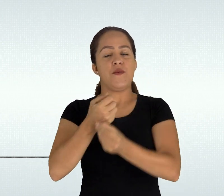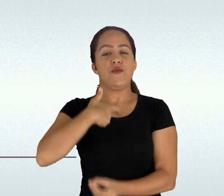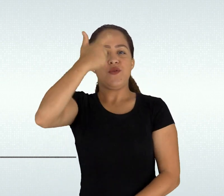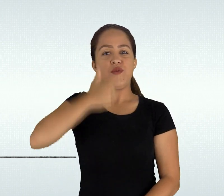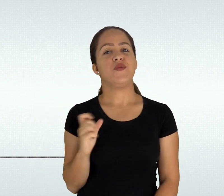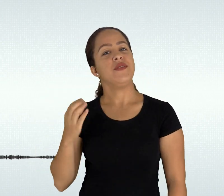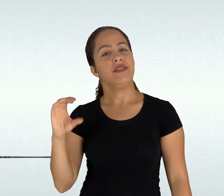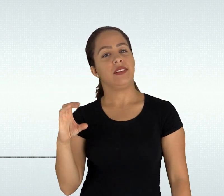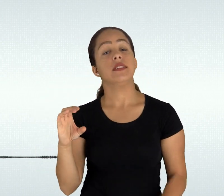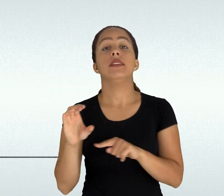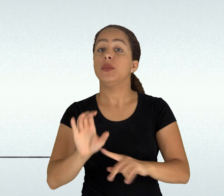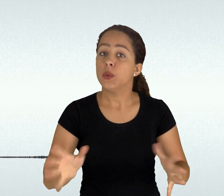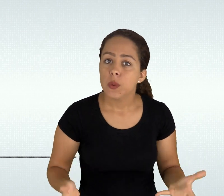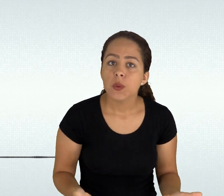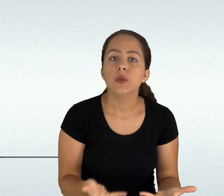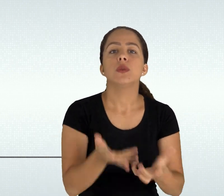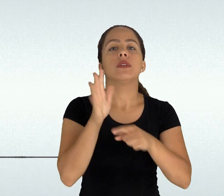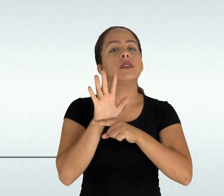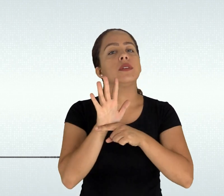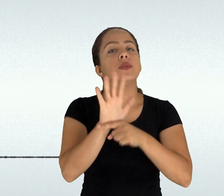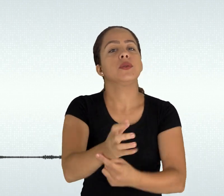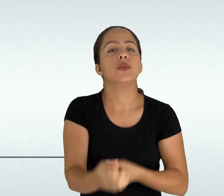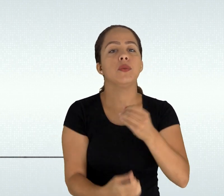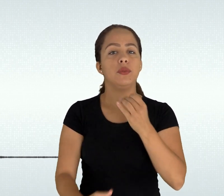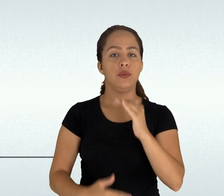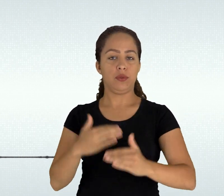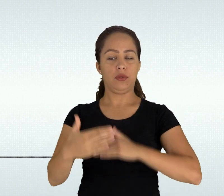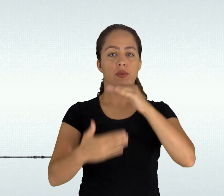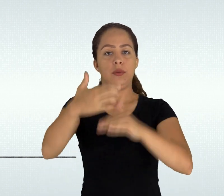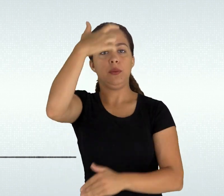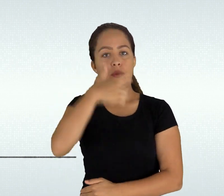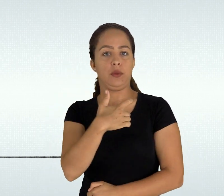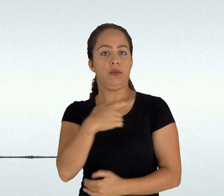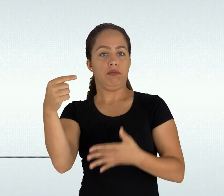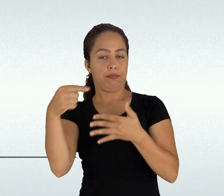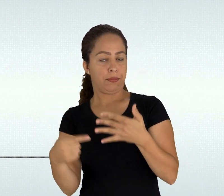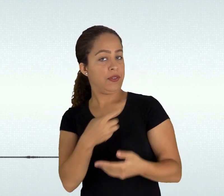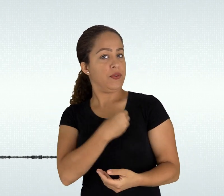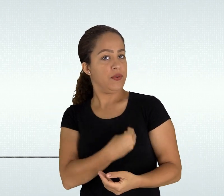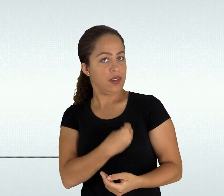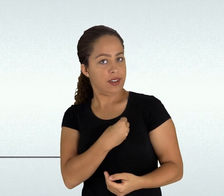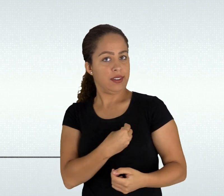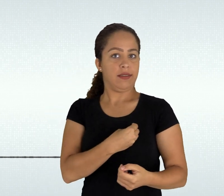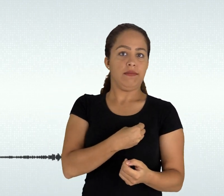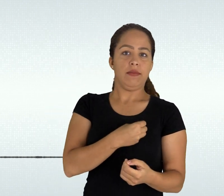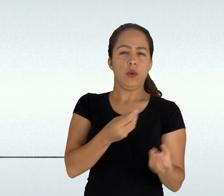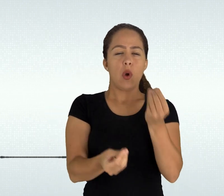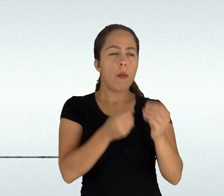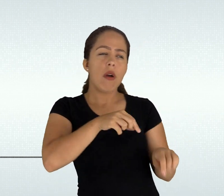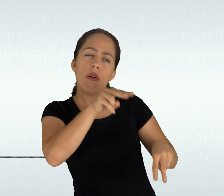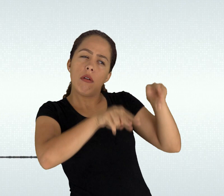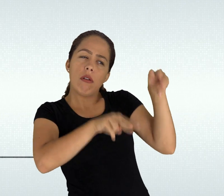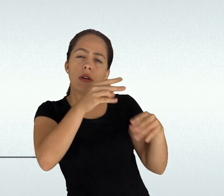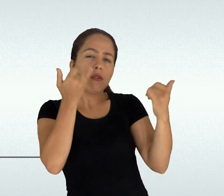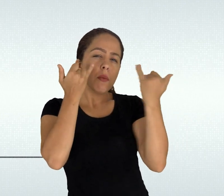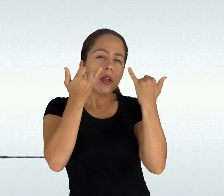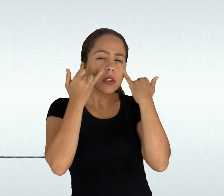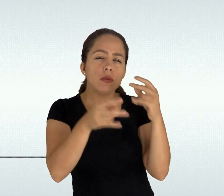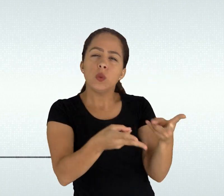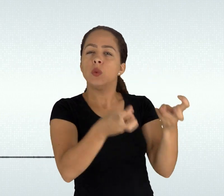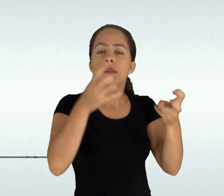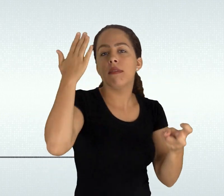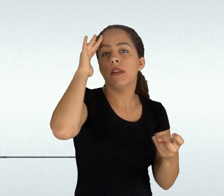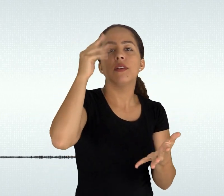tema recomendamos o volume 5 da coleção formação pedagógica história e política